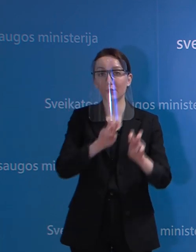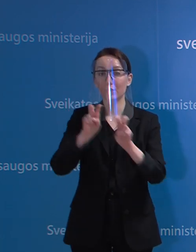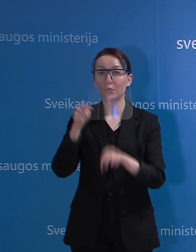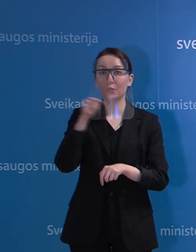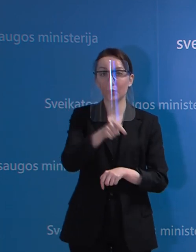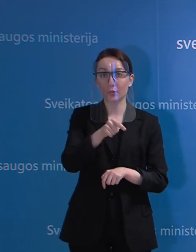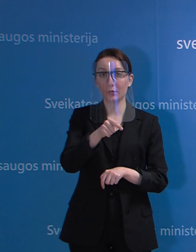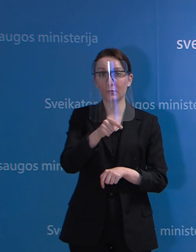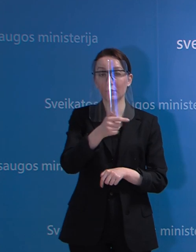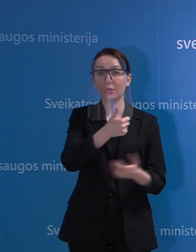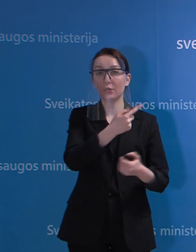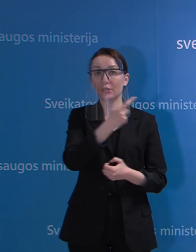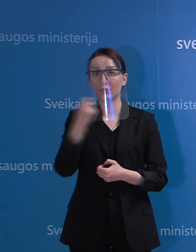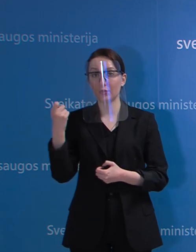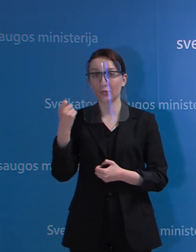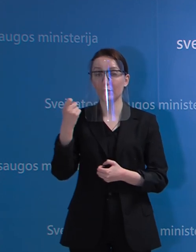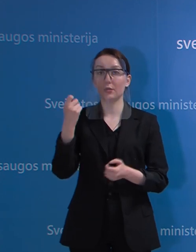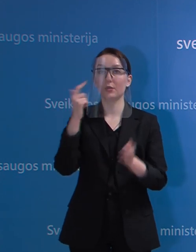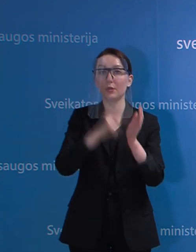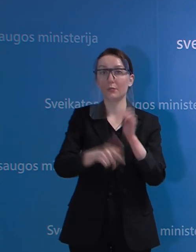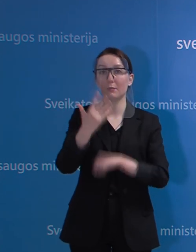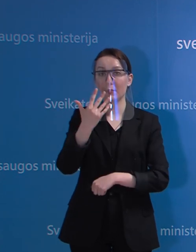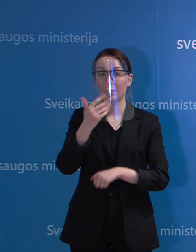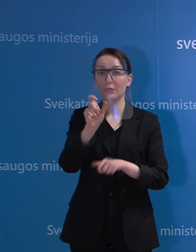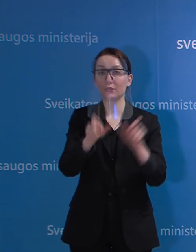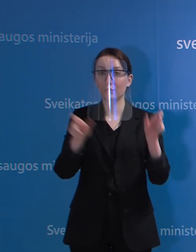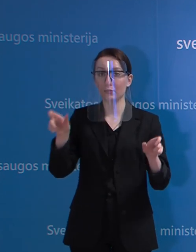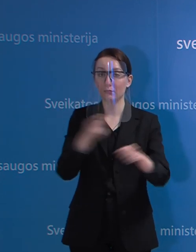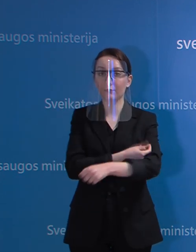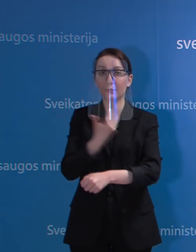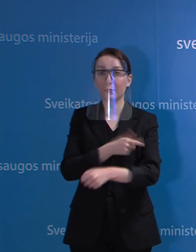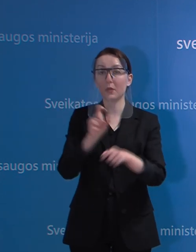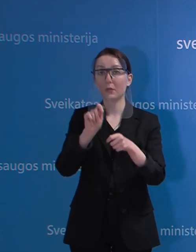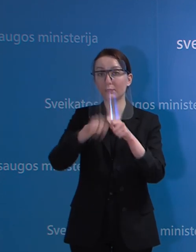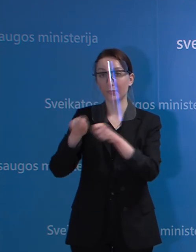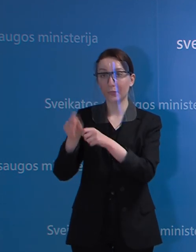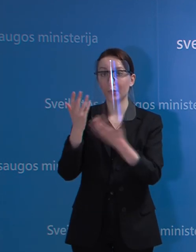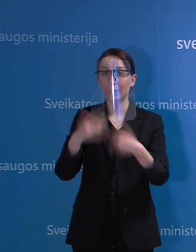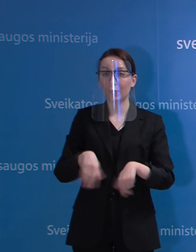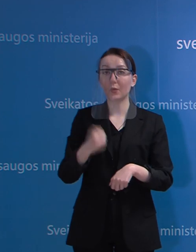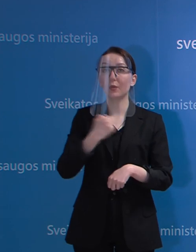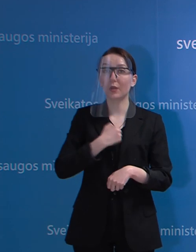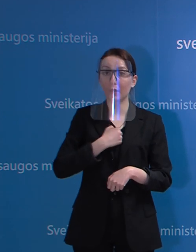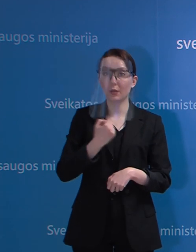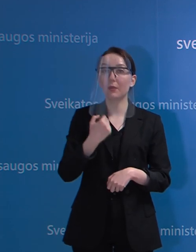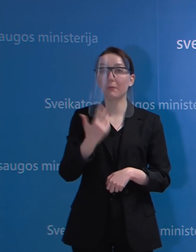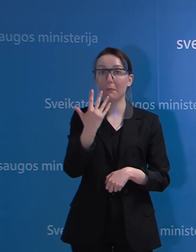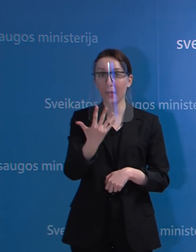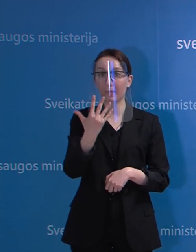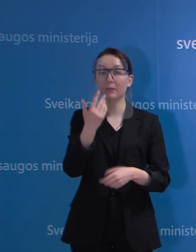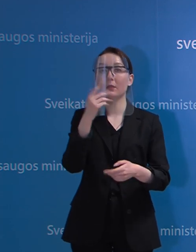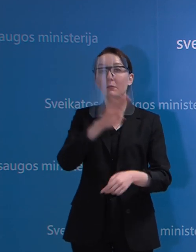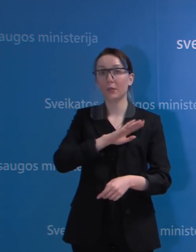1175 eminiai dėja, bet turim jau penktą